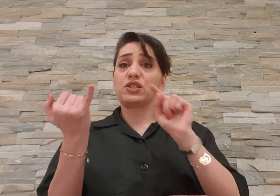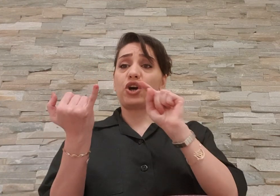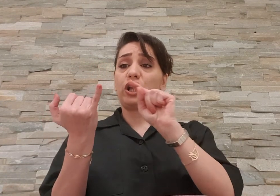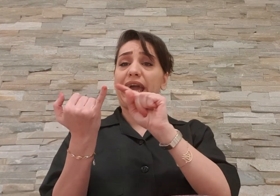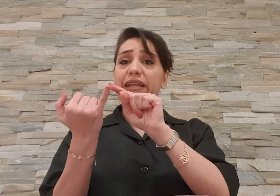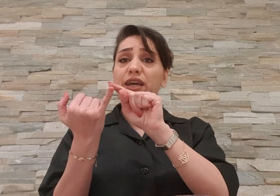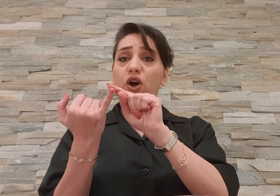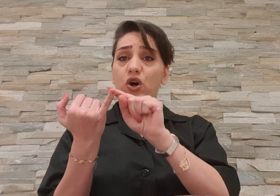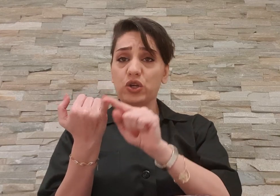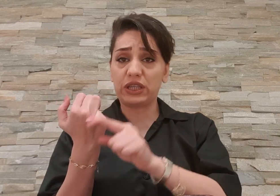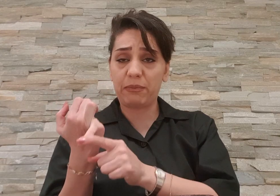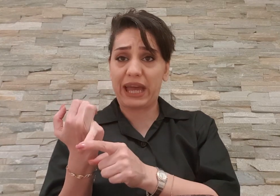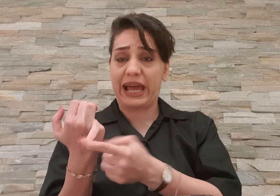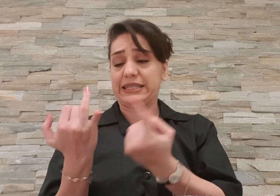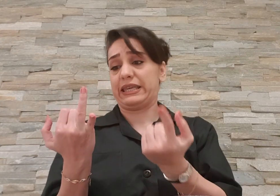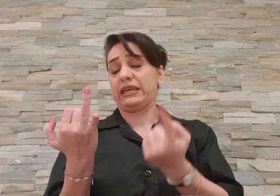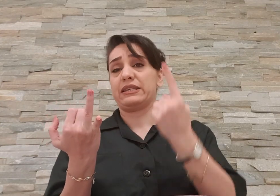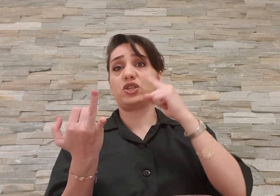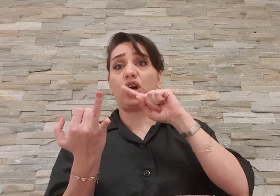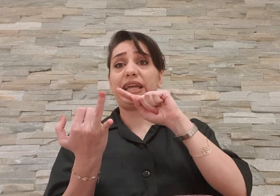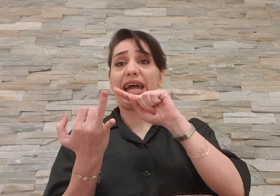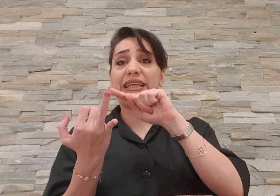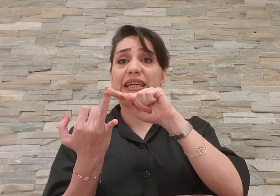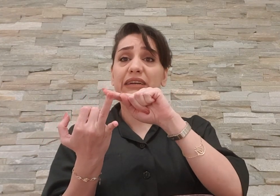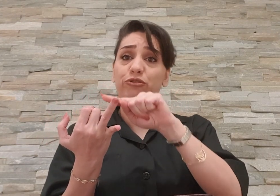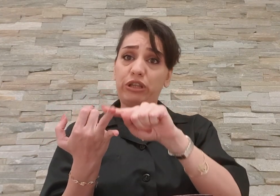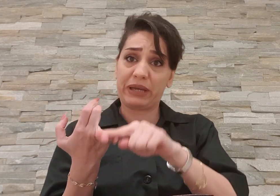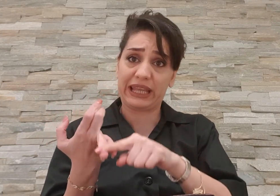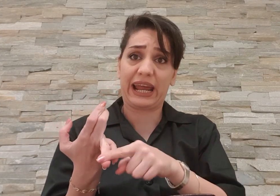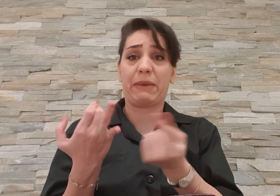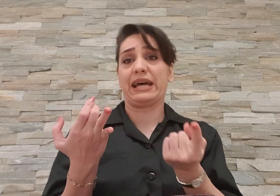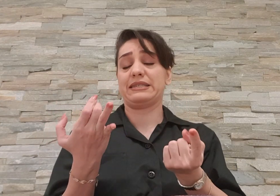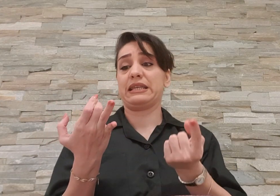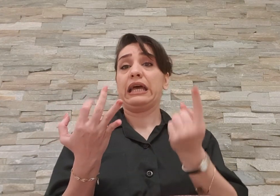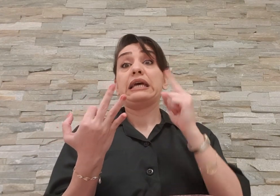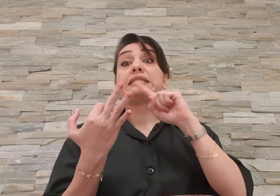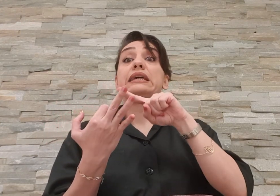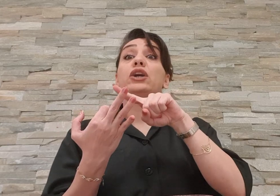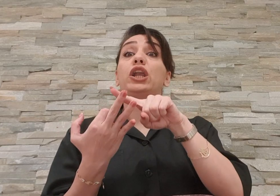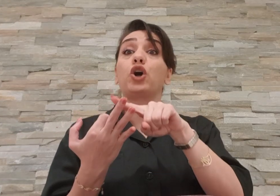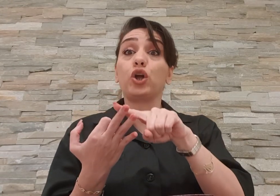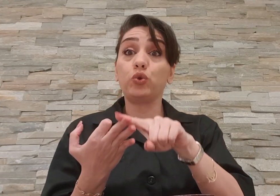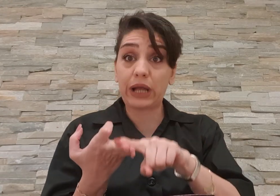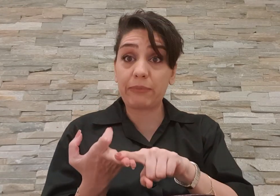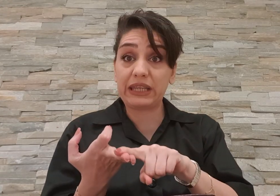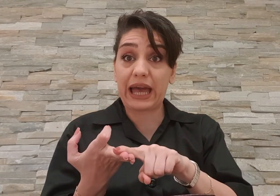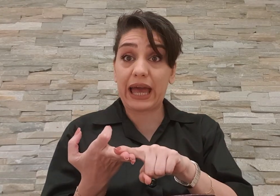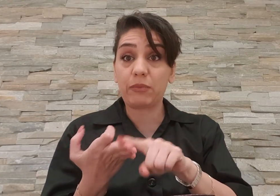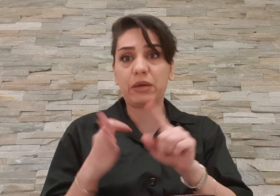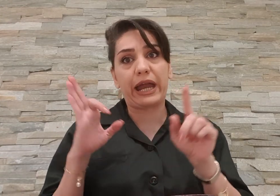سالگرد آزادی من نزدیک سالگرد فوت پدرم هست سریال گاندو را هم دیدم که بر